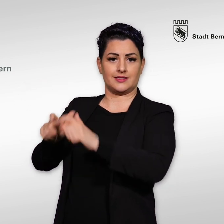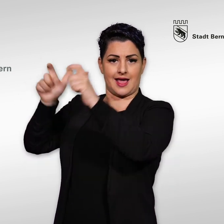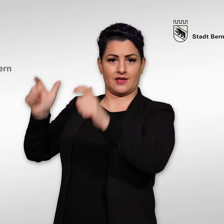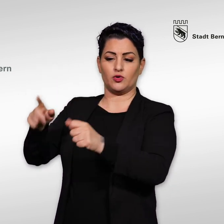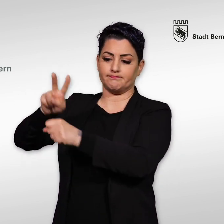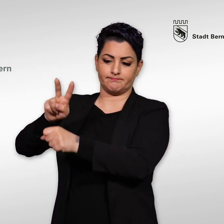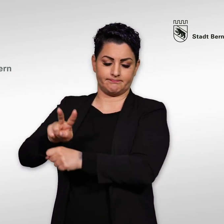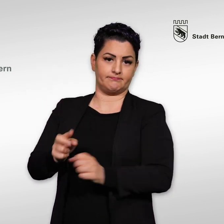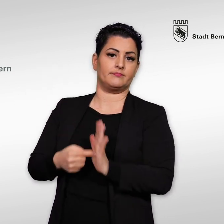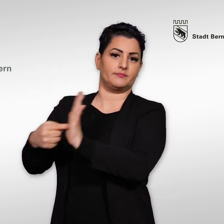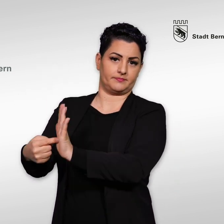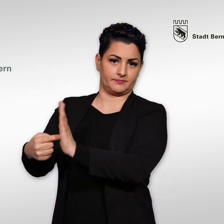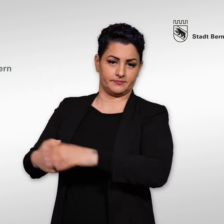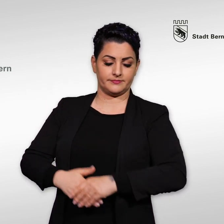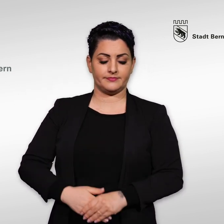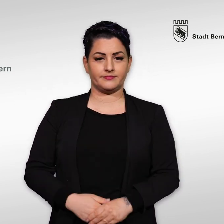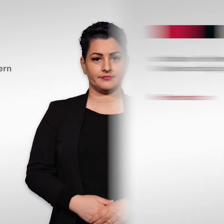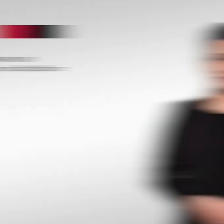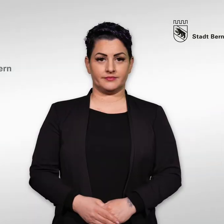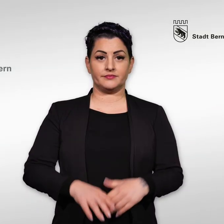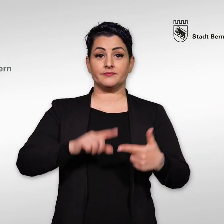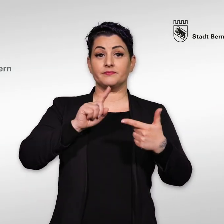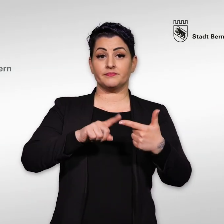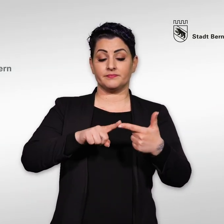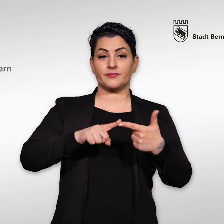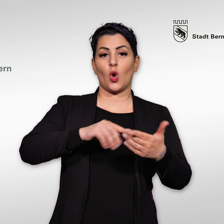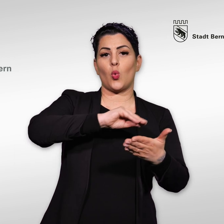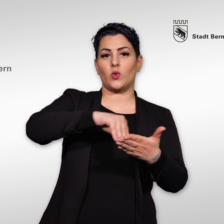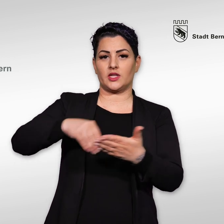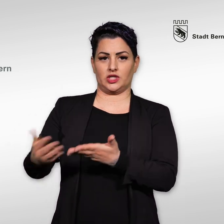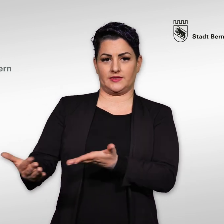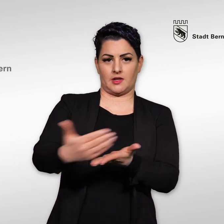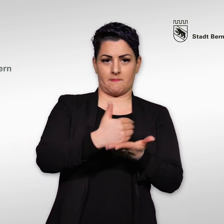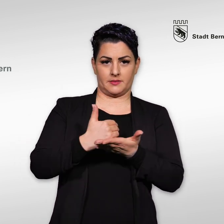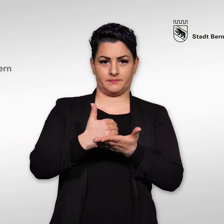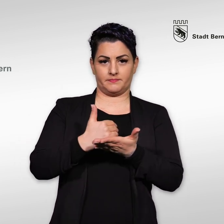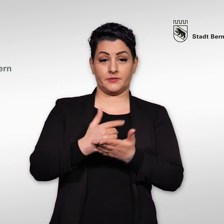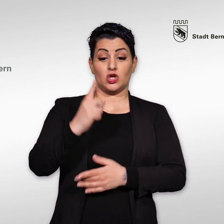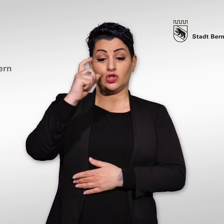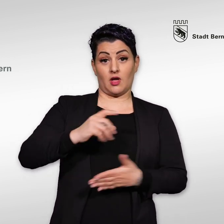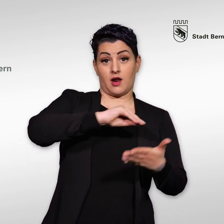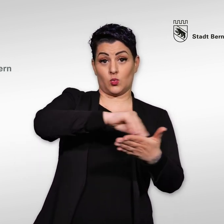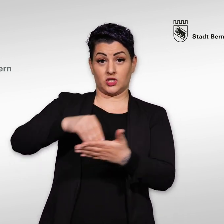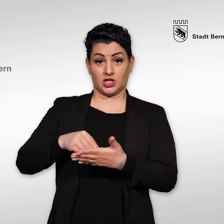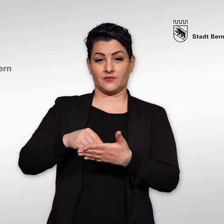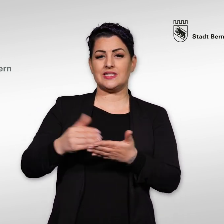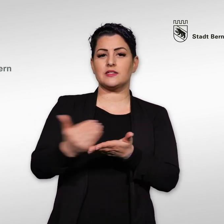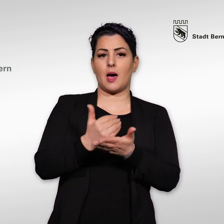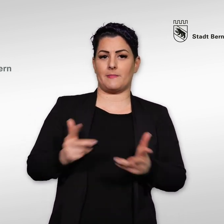zur Vorprüfung vorgelegt werden. 2. Unterschriften sammeln Die Sammelfrist von